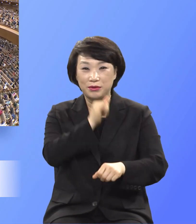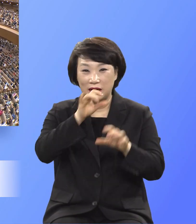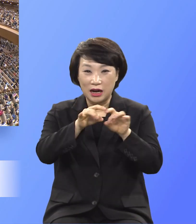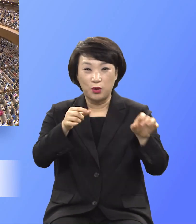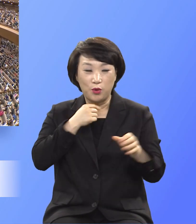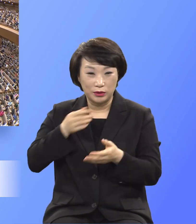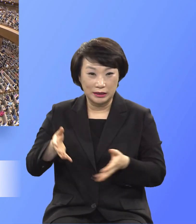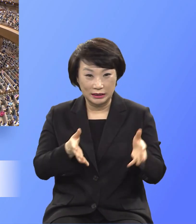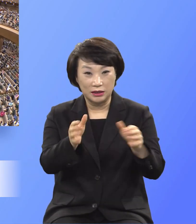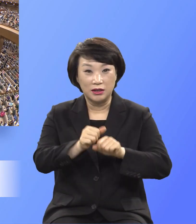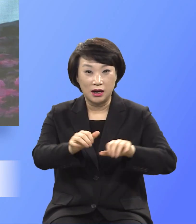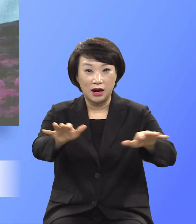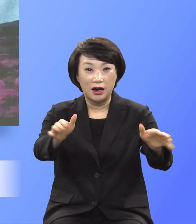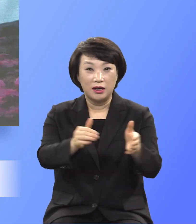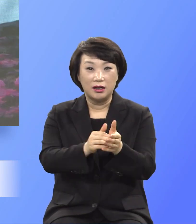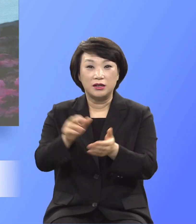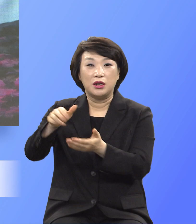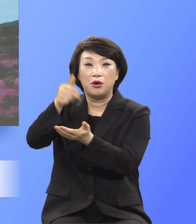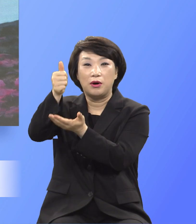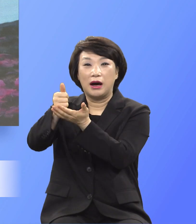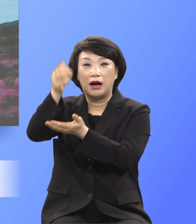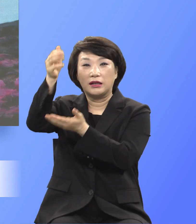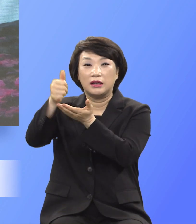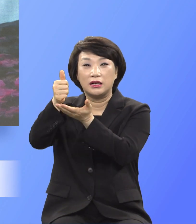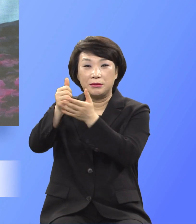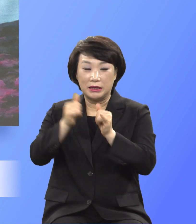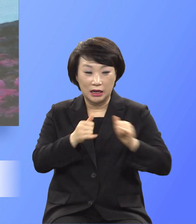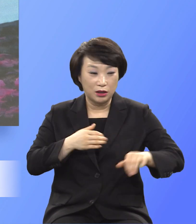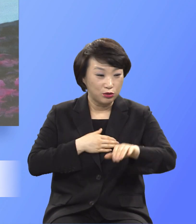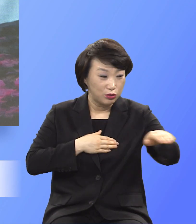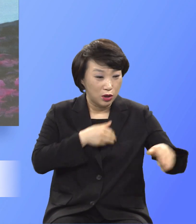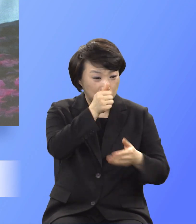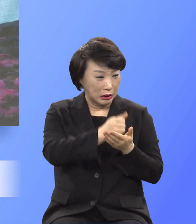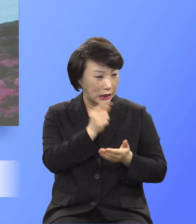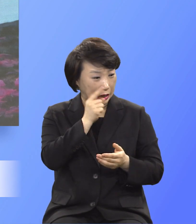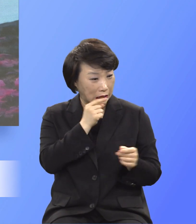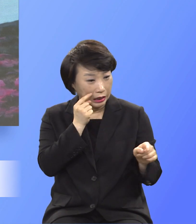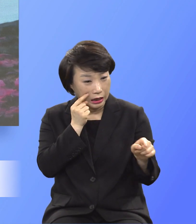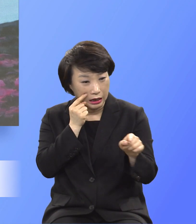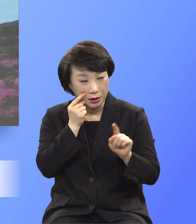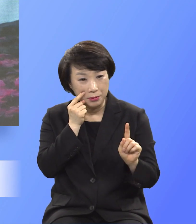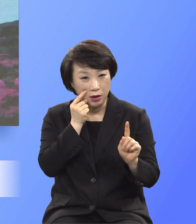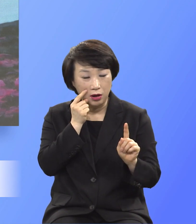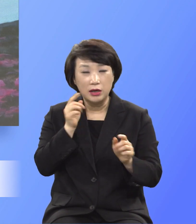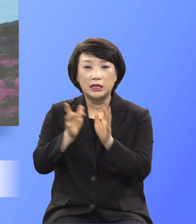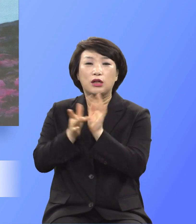갔거늘 요호와께서는 우리 무리의 죄악을 그에게